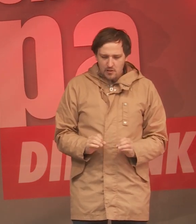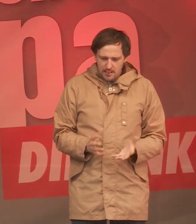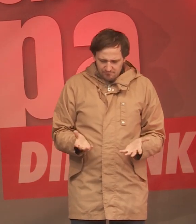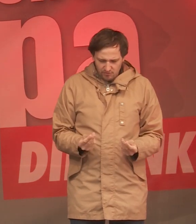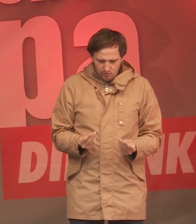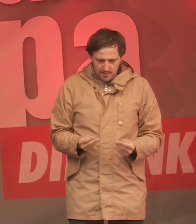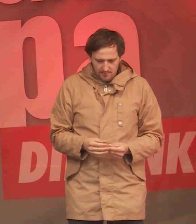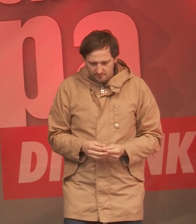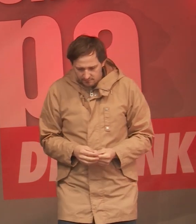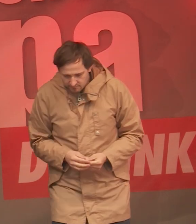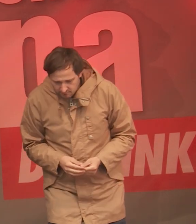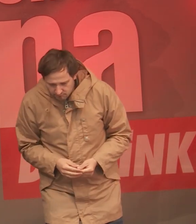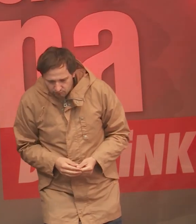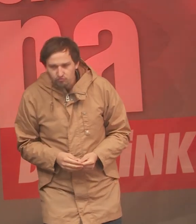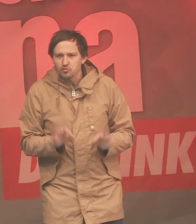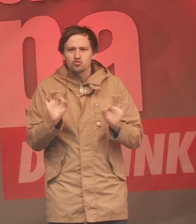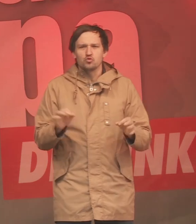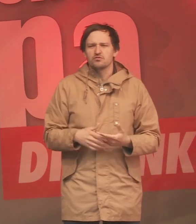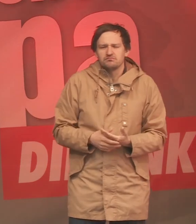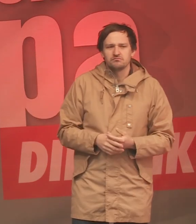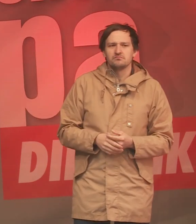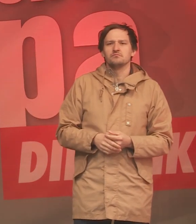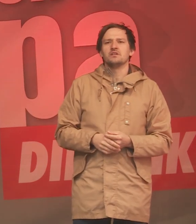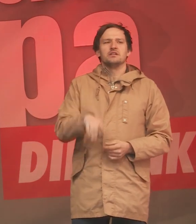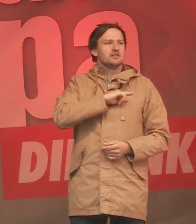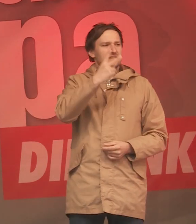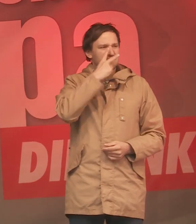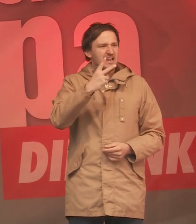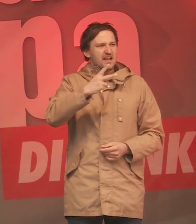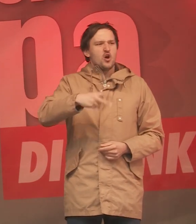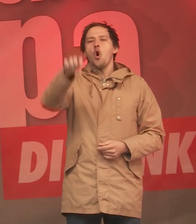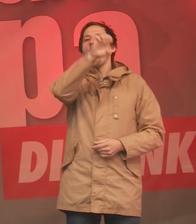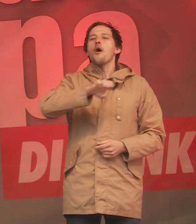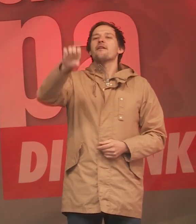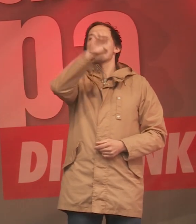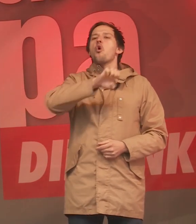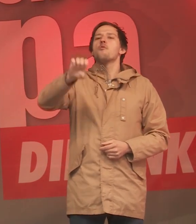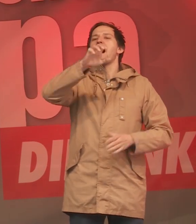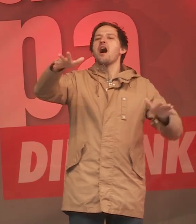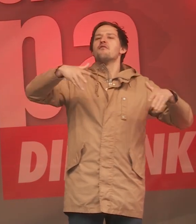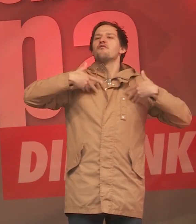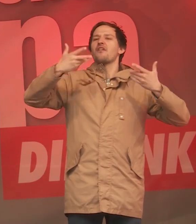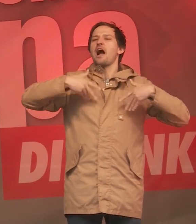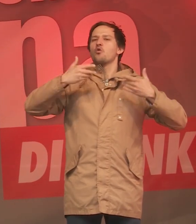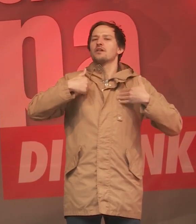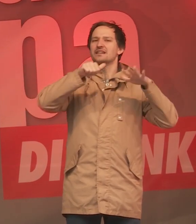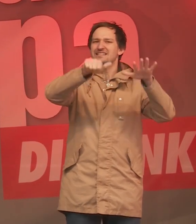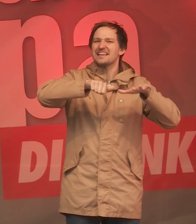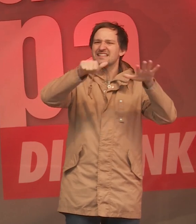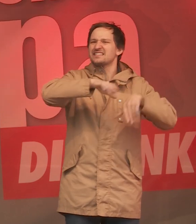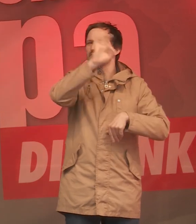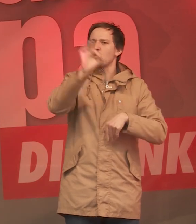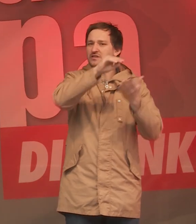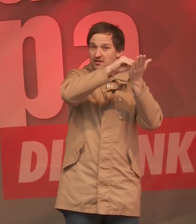Und wenn wir sehen, dass Frauen in Europa 16% weniger Lohn bekommen als Männer